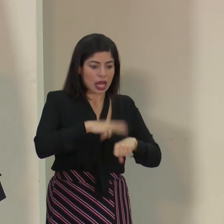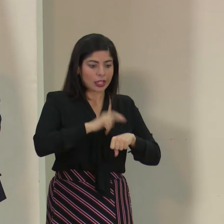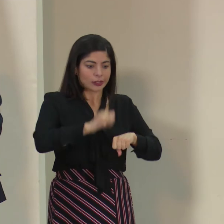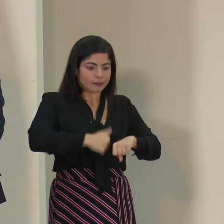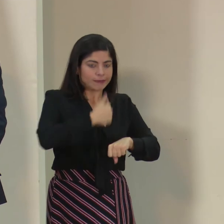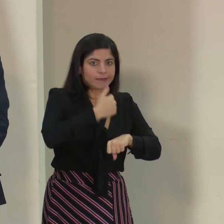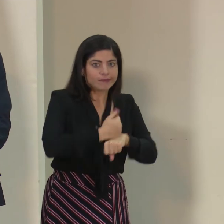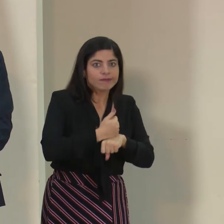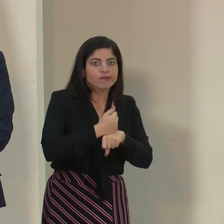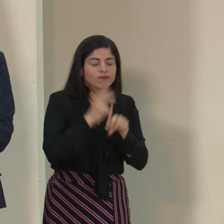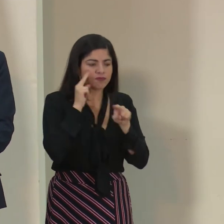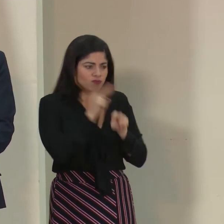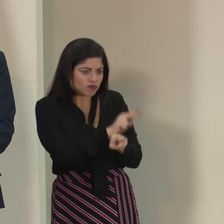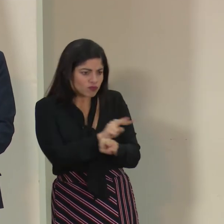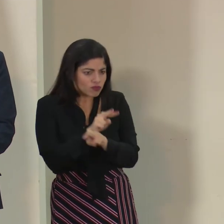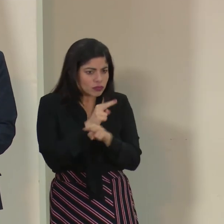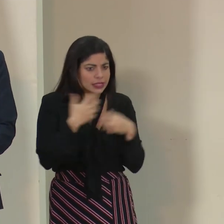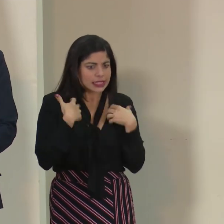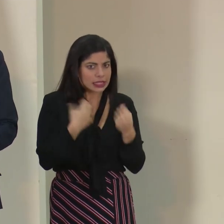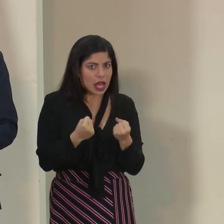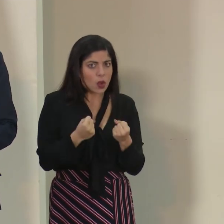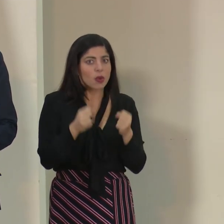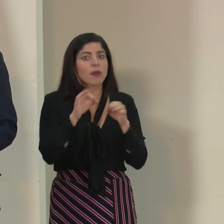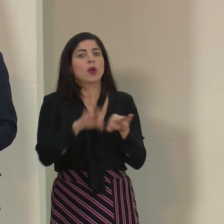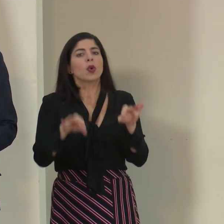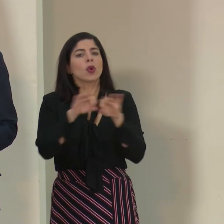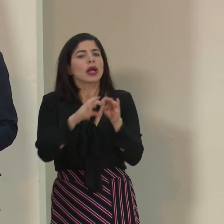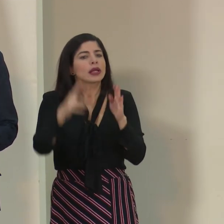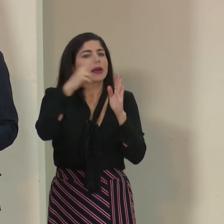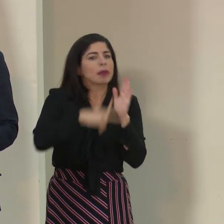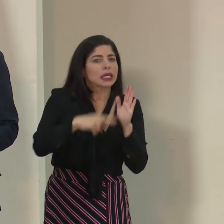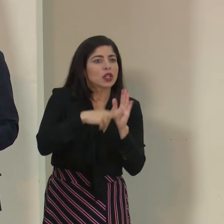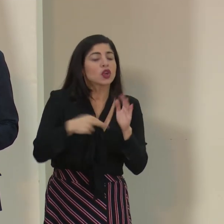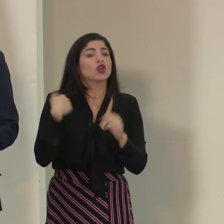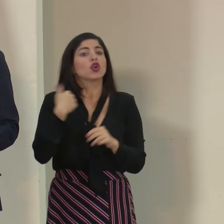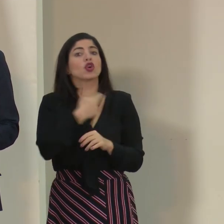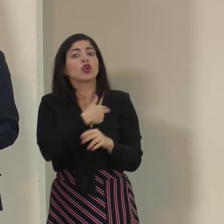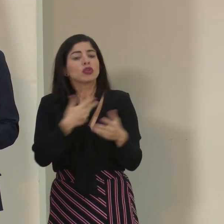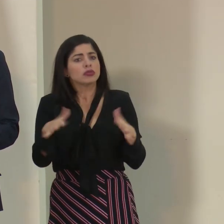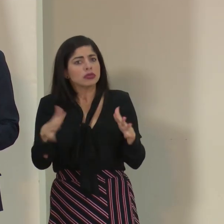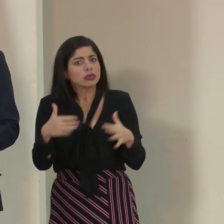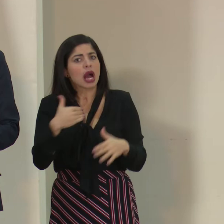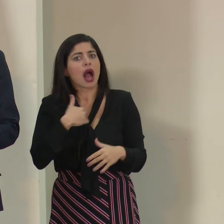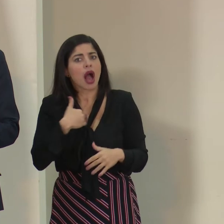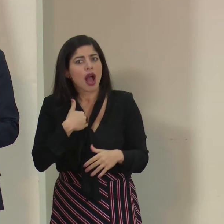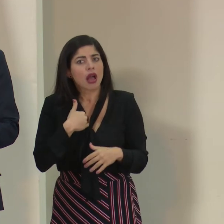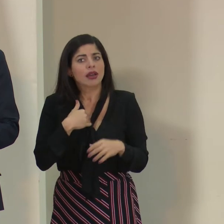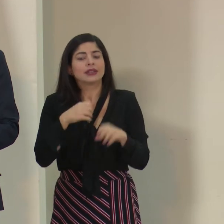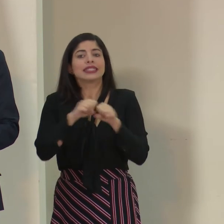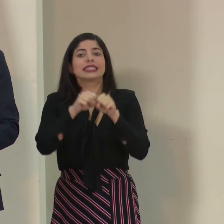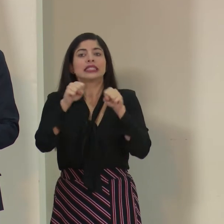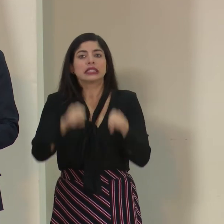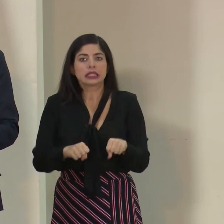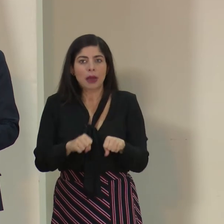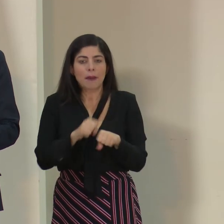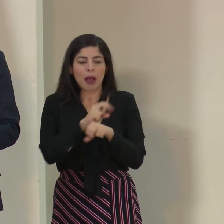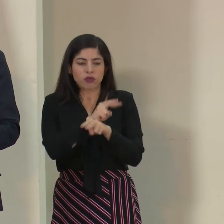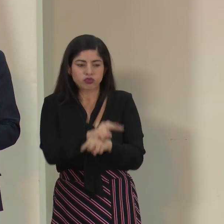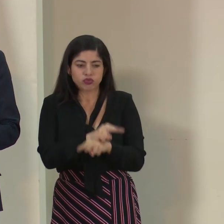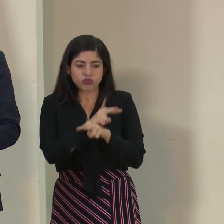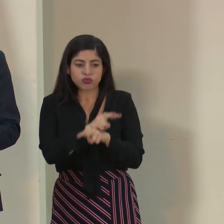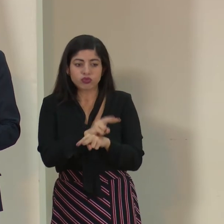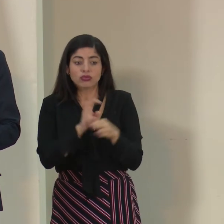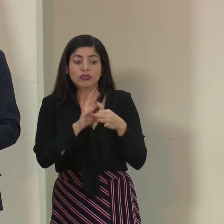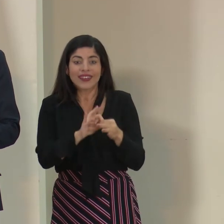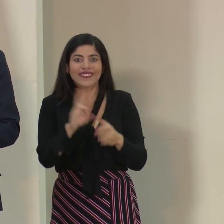de Vigilancia de la Salud. Es importante reiterar que nosotros ya tenemos un sistema de vigilancia de virus